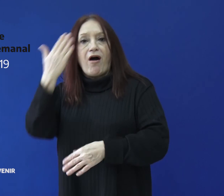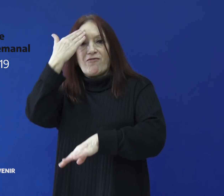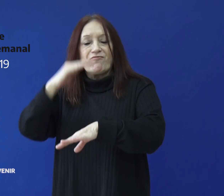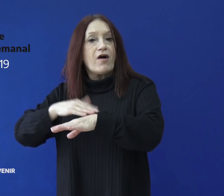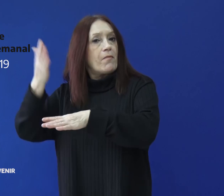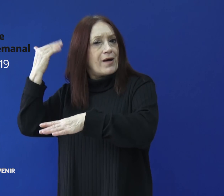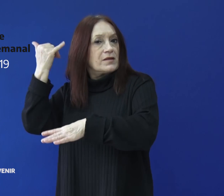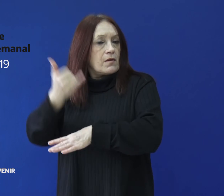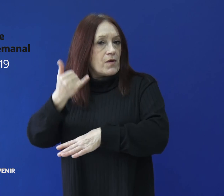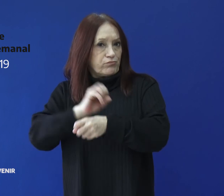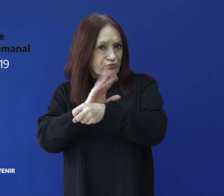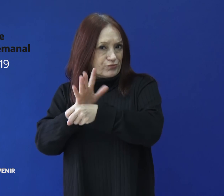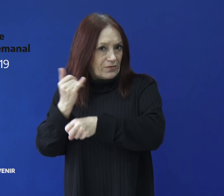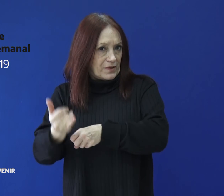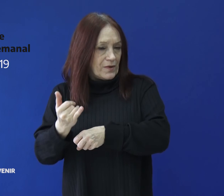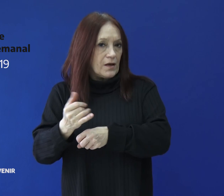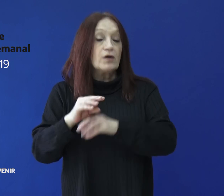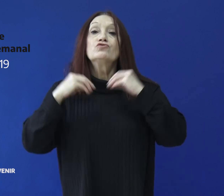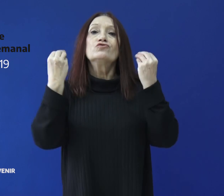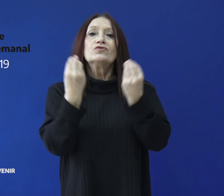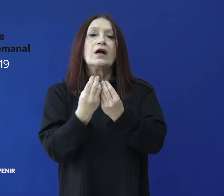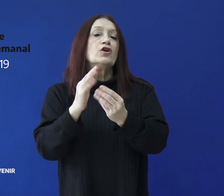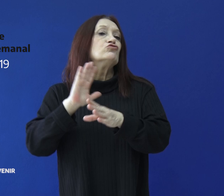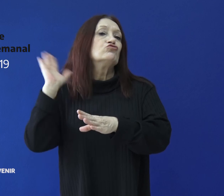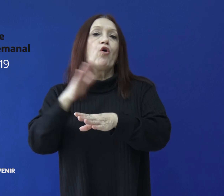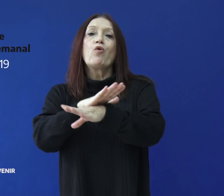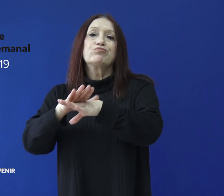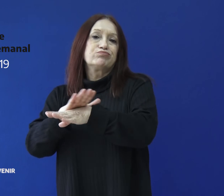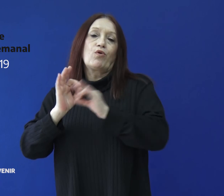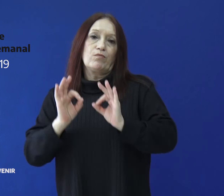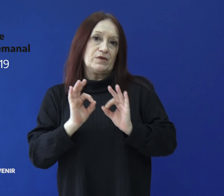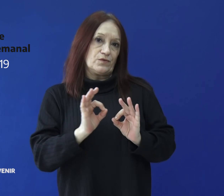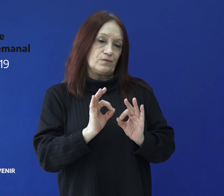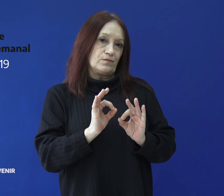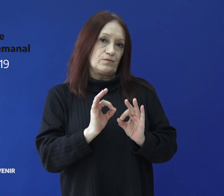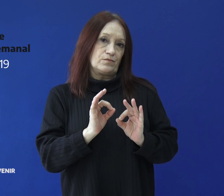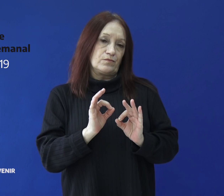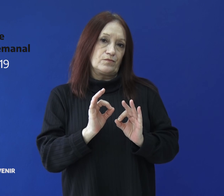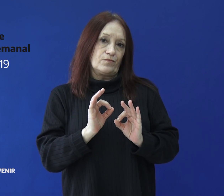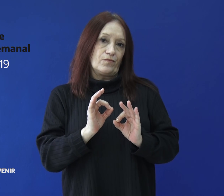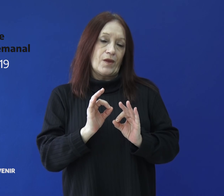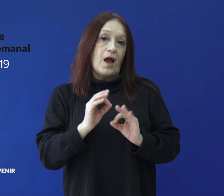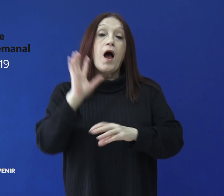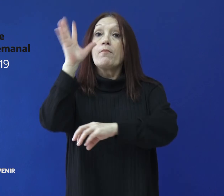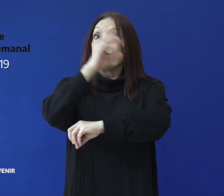coronavirus, de los cuales todos negativizaron al virus. La provincia de Santa Cruz